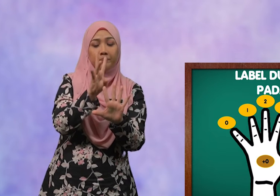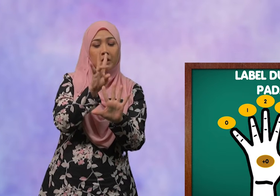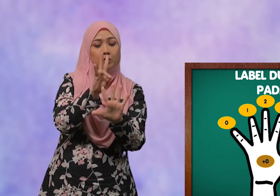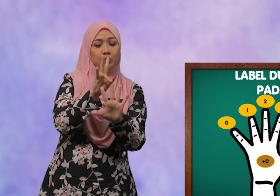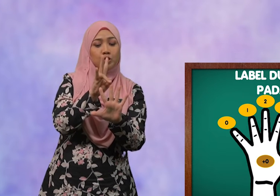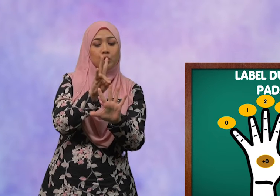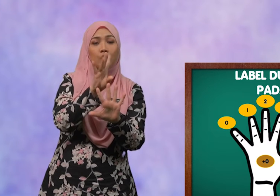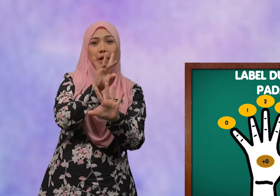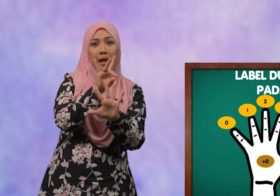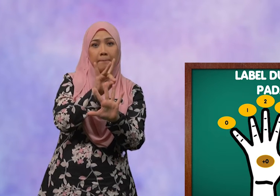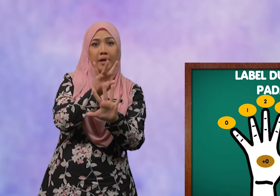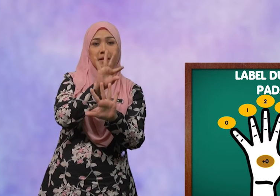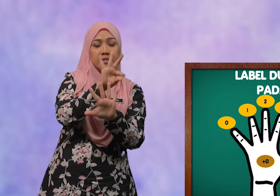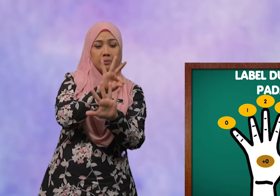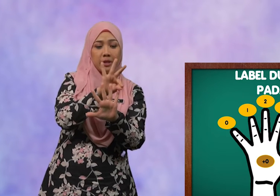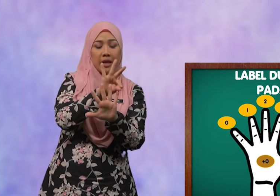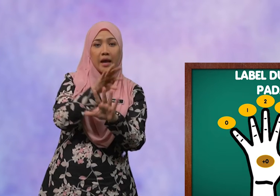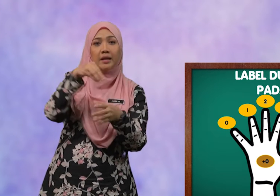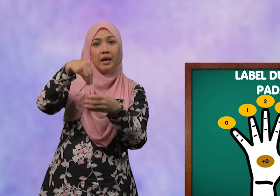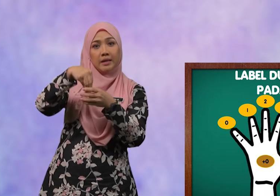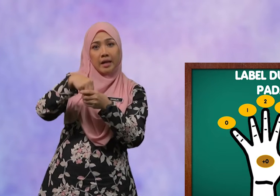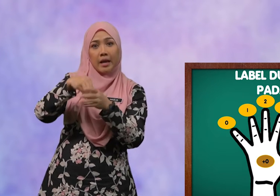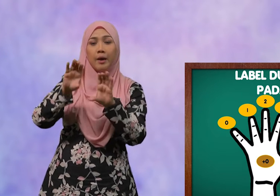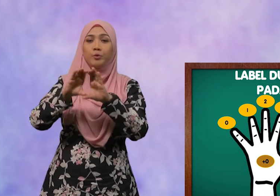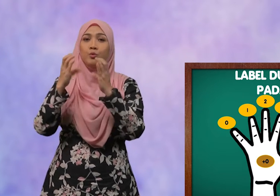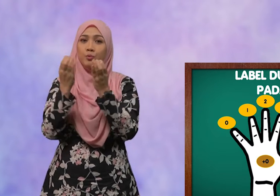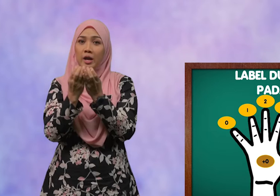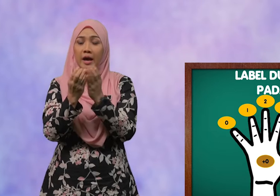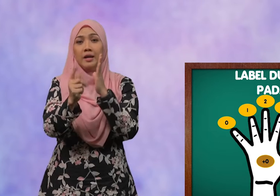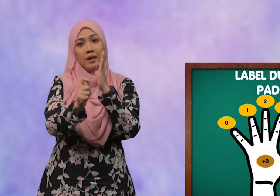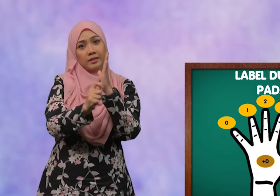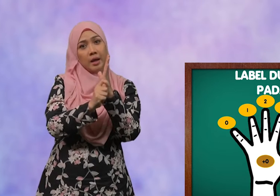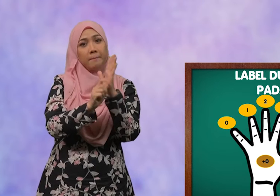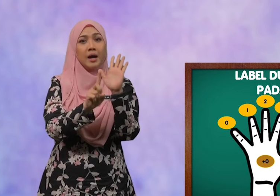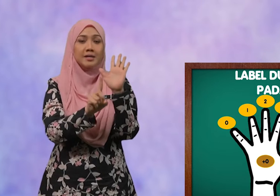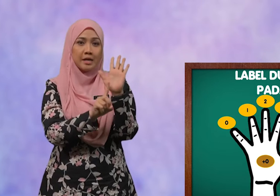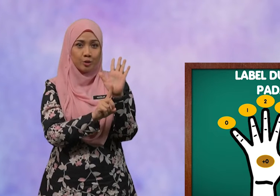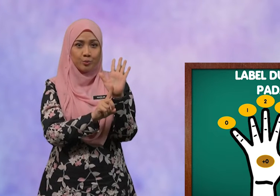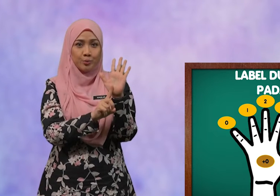Tujuh Lapan Dan Sembilan Dalam kumpulan Tambah Satu